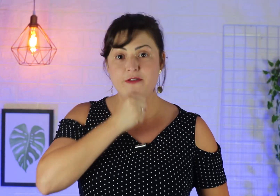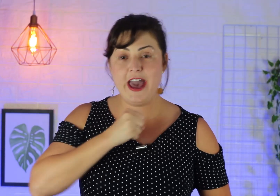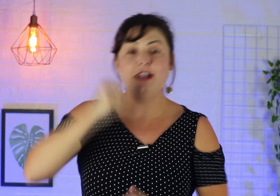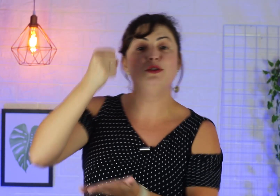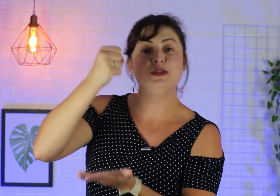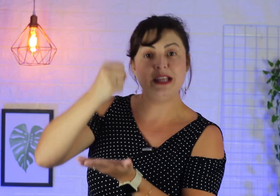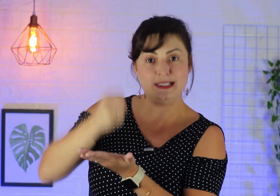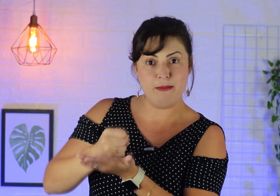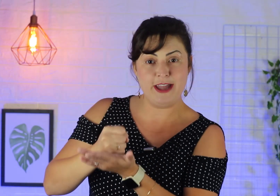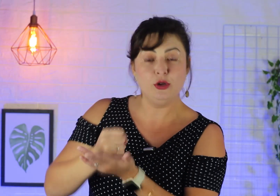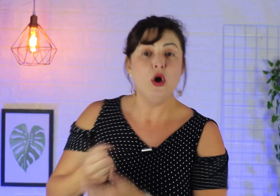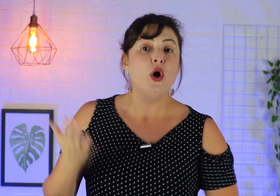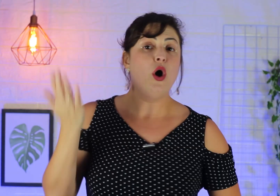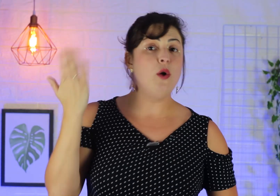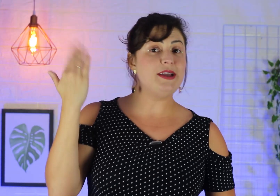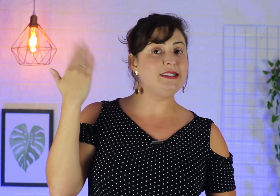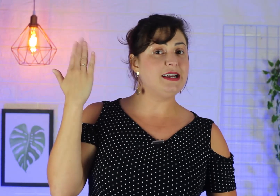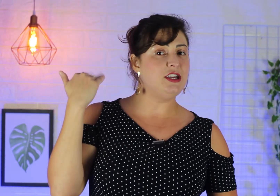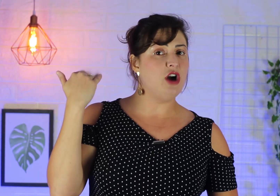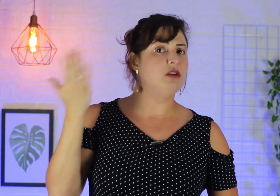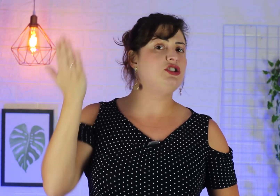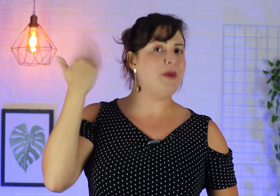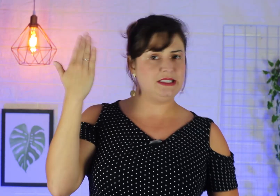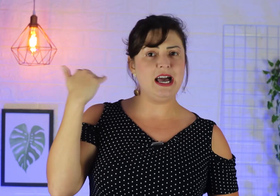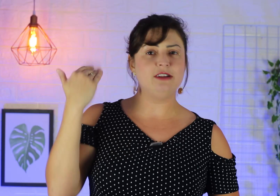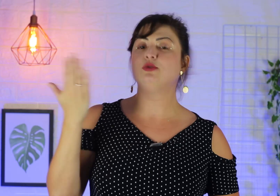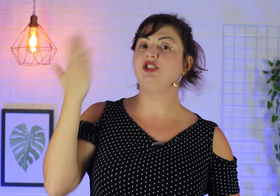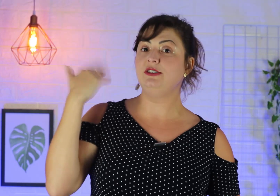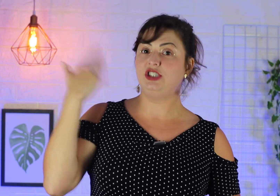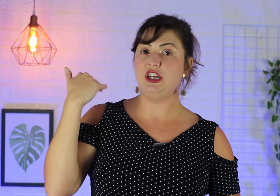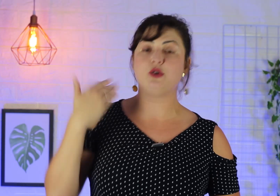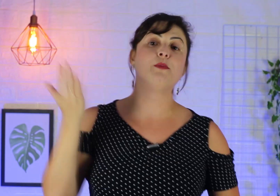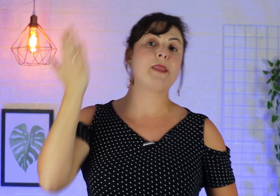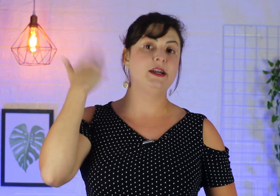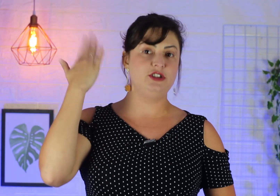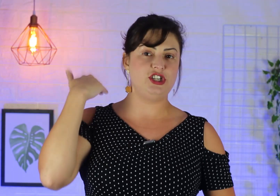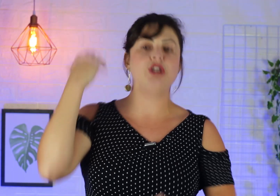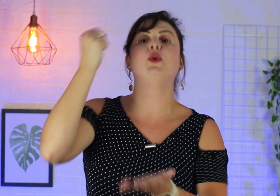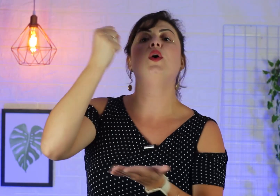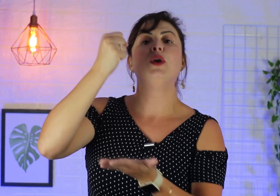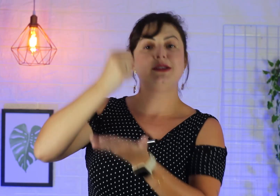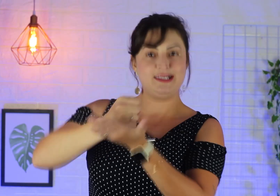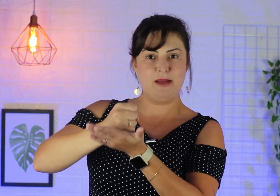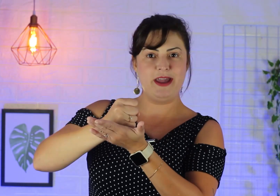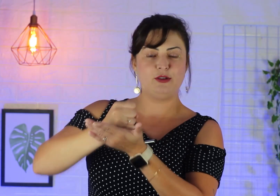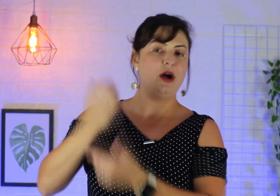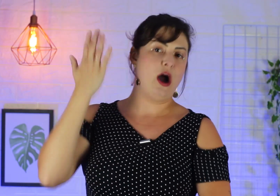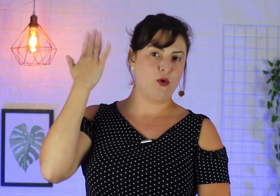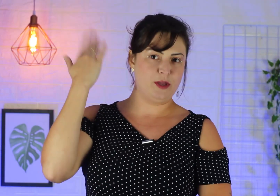velho testamento. Ou esse daqui, ó. De passado. De antigo. Antigo testamento. Algo que